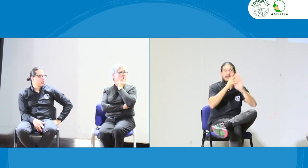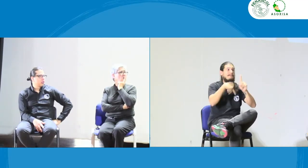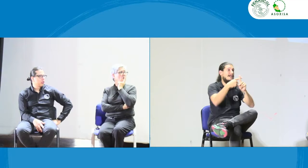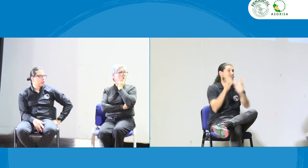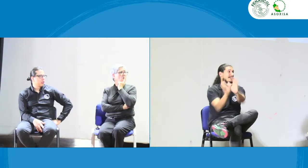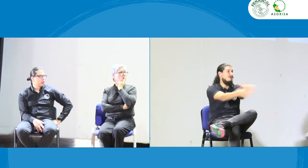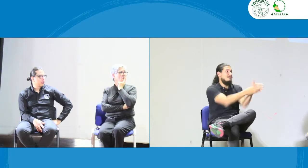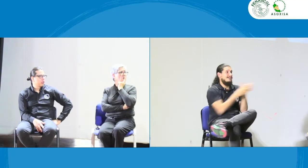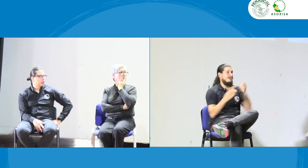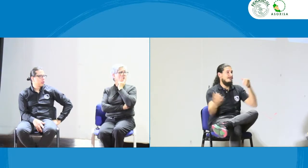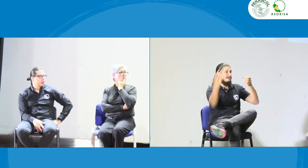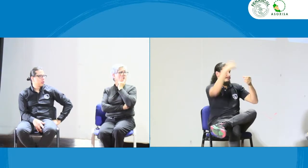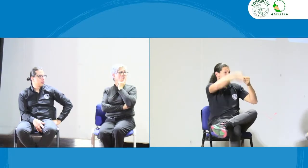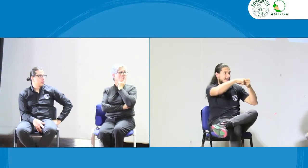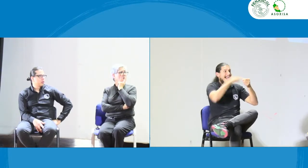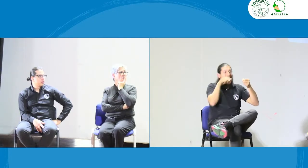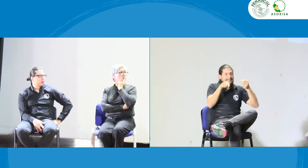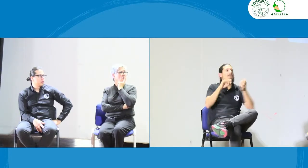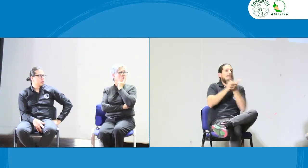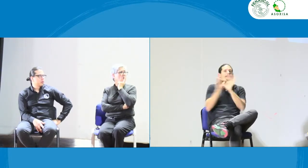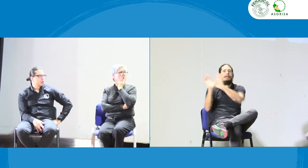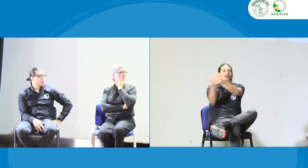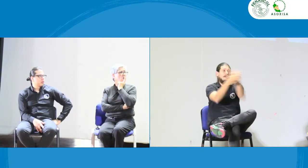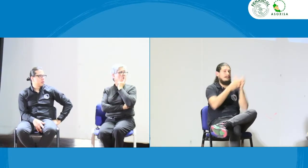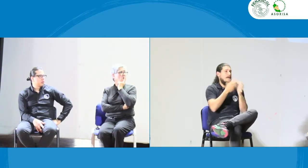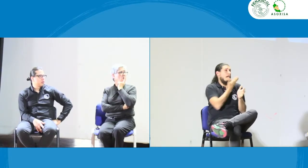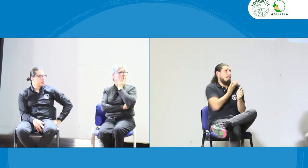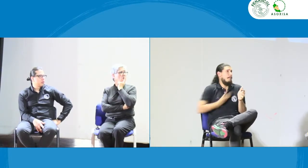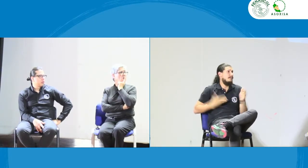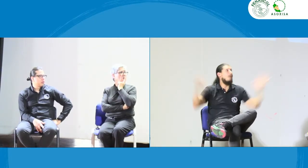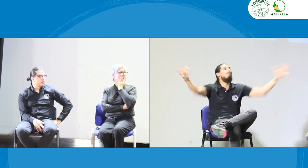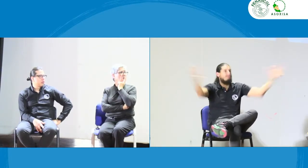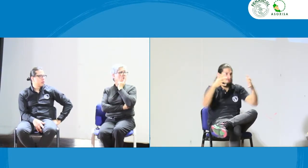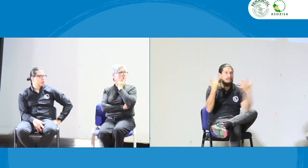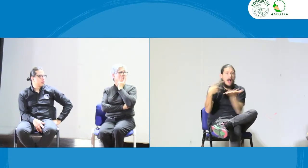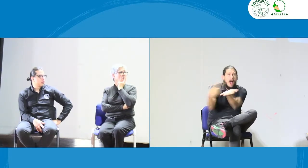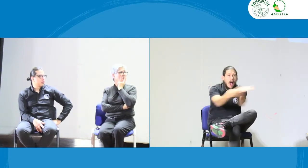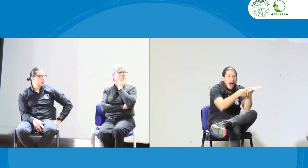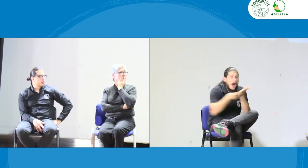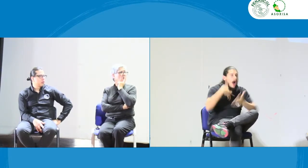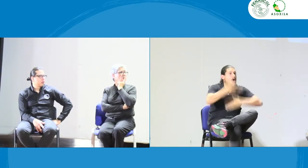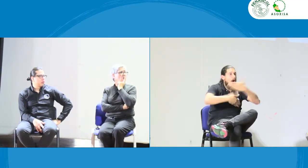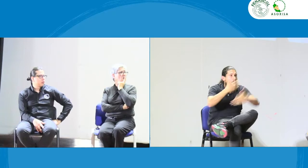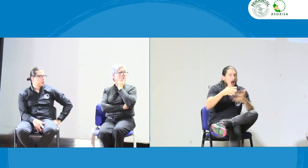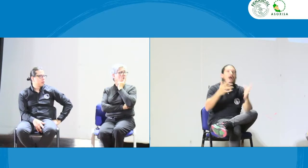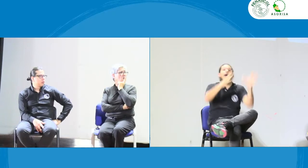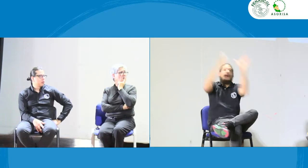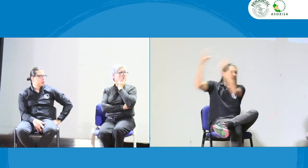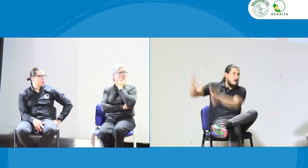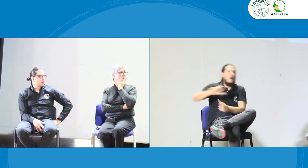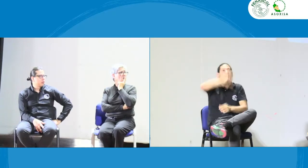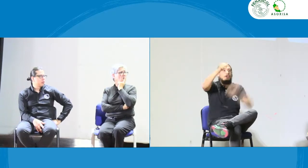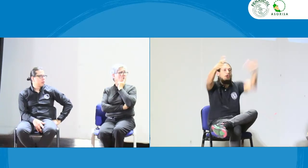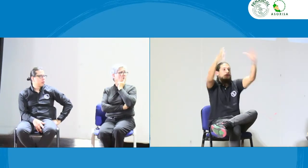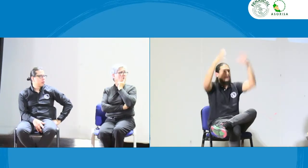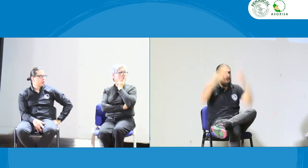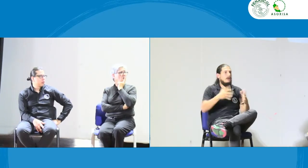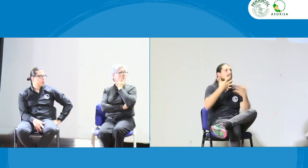de la comunidad, que es quien federa las asociaciones a nivel nacional, los presidentes de esas asociaciones empezar a hacer unas reuniones, consolidar